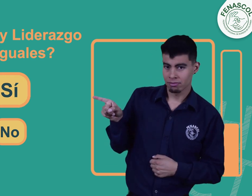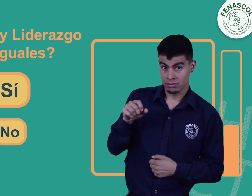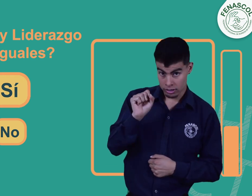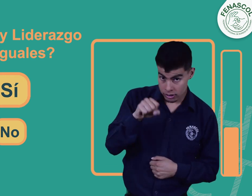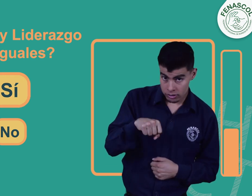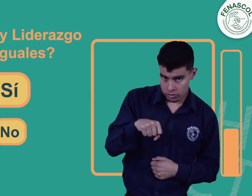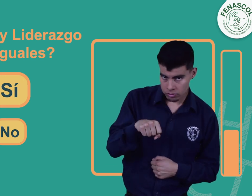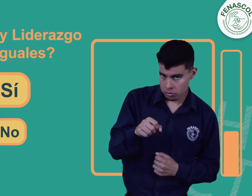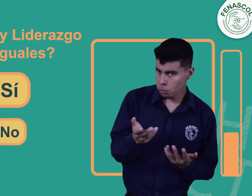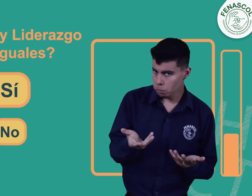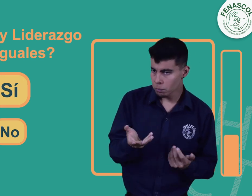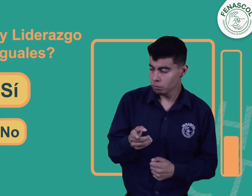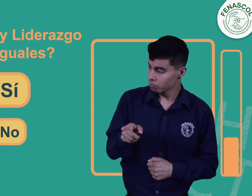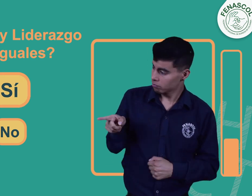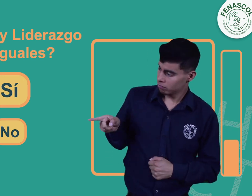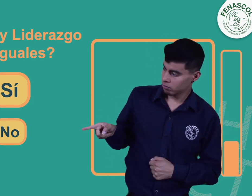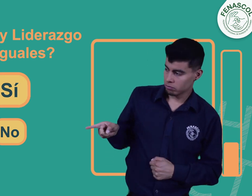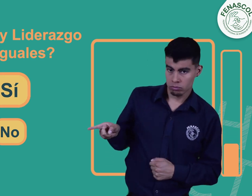¿Sí o no?